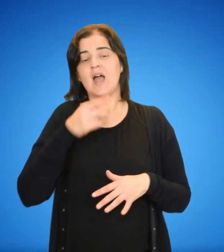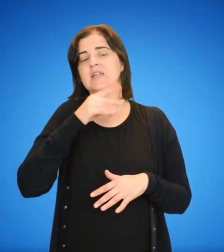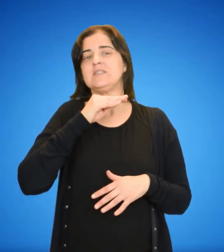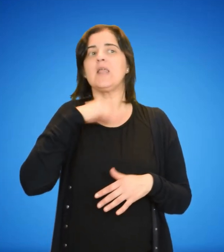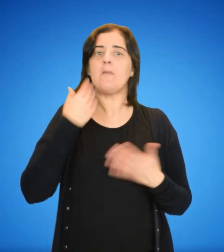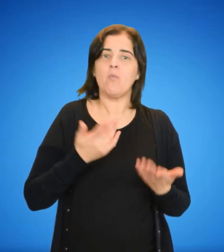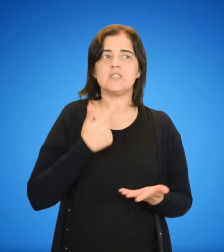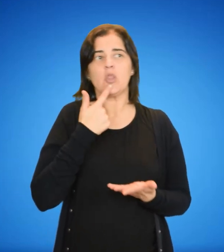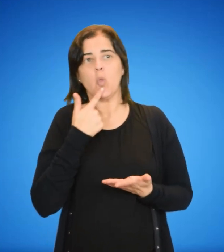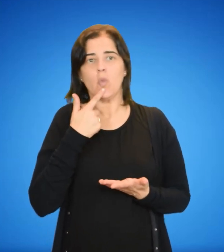en la duda.